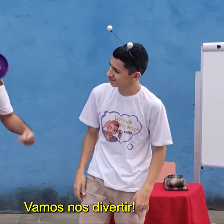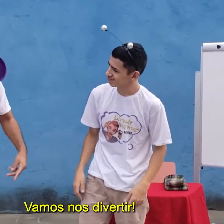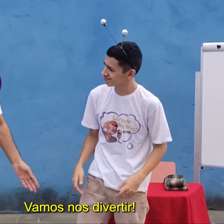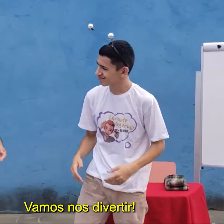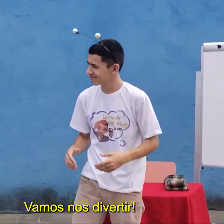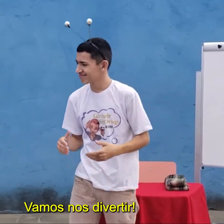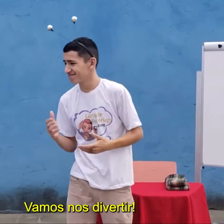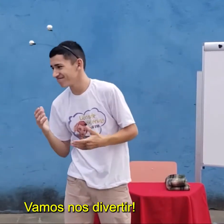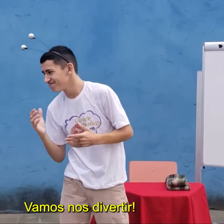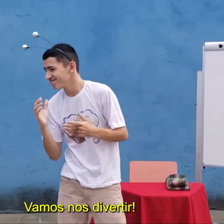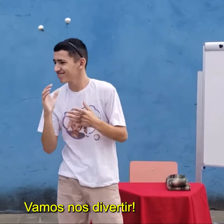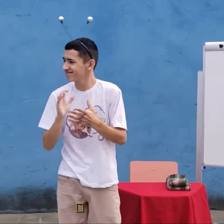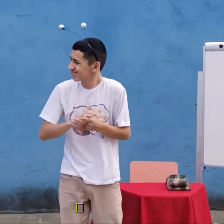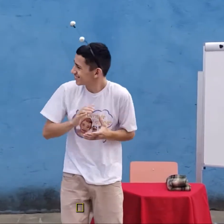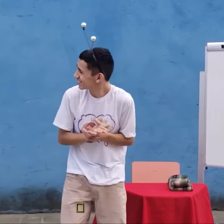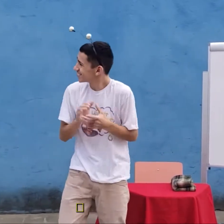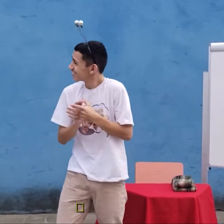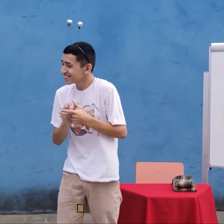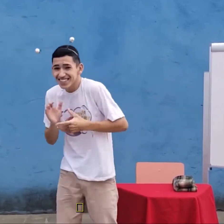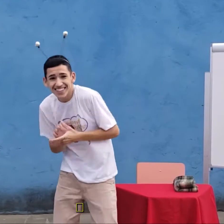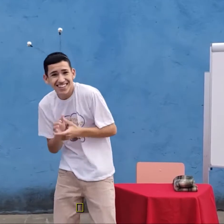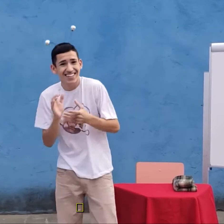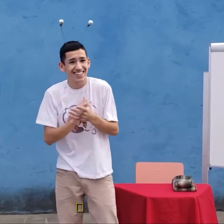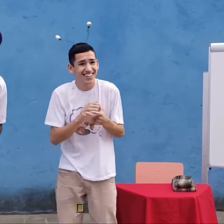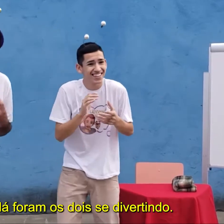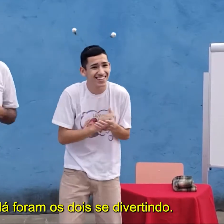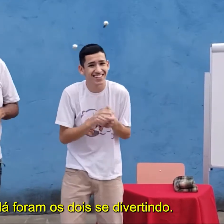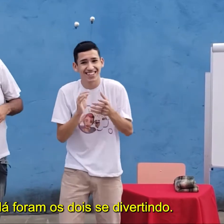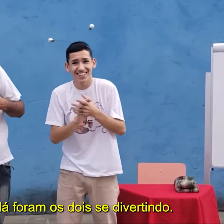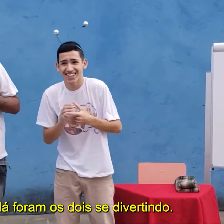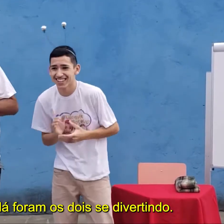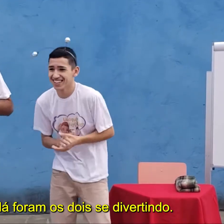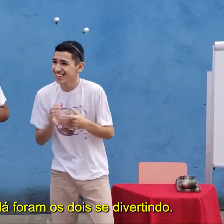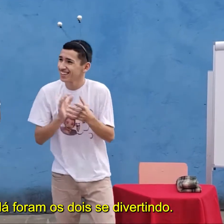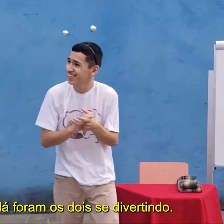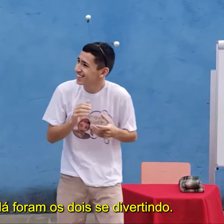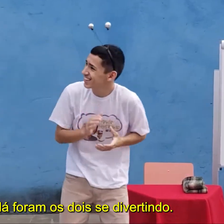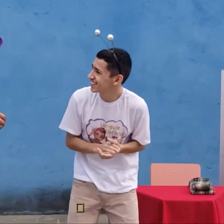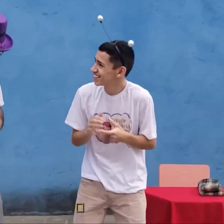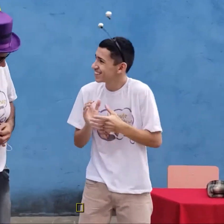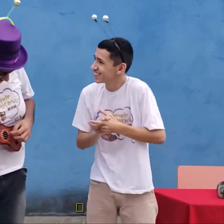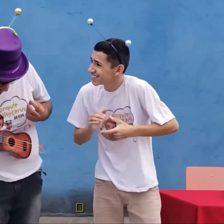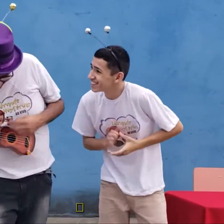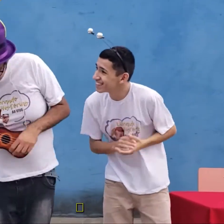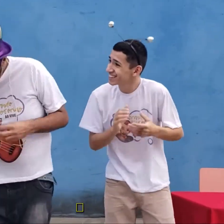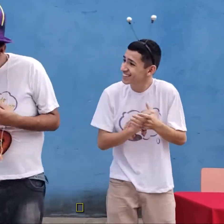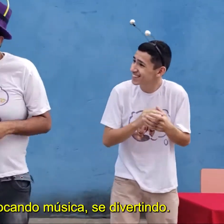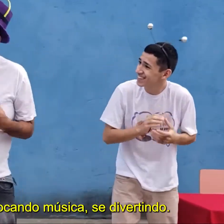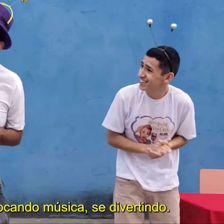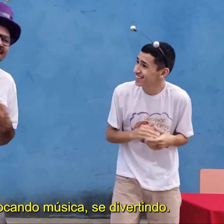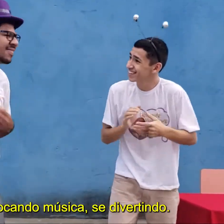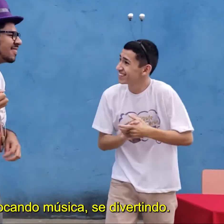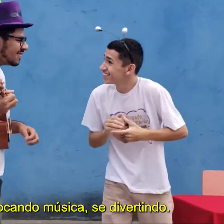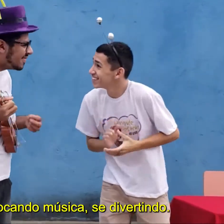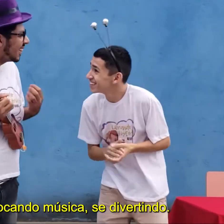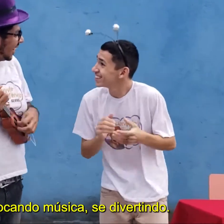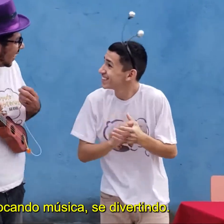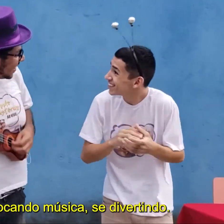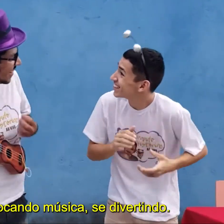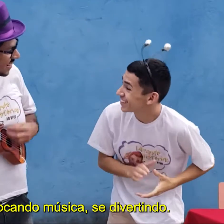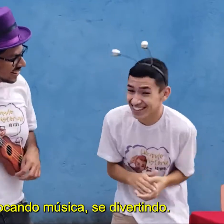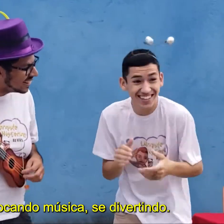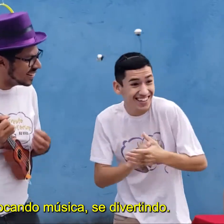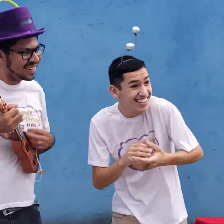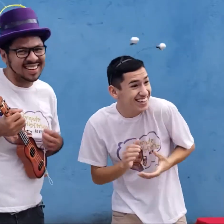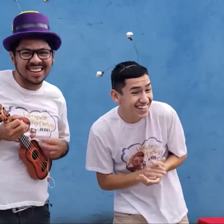Vamos nos divertir. Toca violão e sacoleja o corpo. foram os dois se divertindo. Pedro bate palmas. Tocando música, se